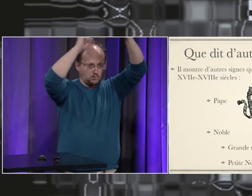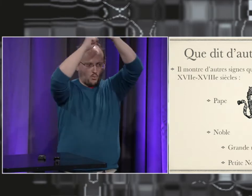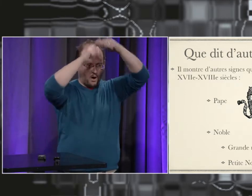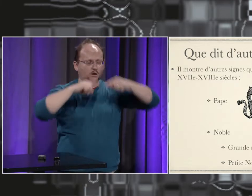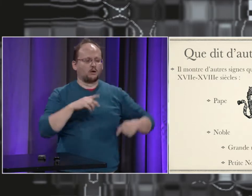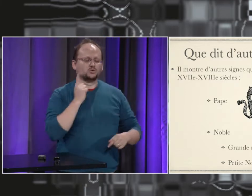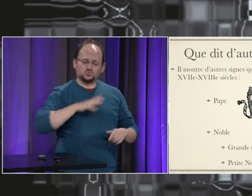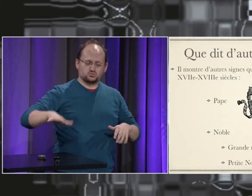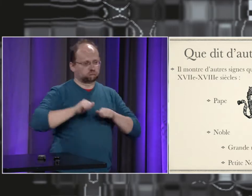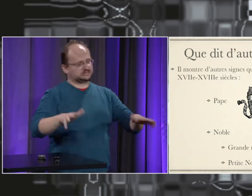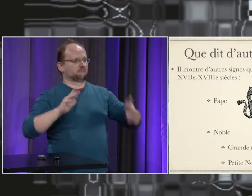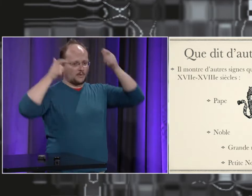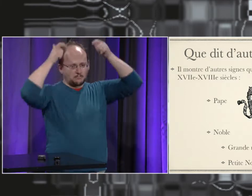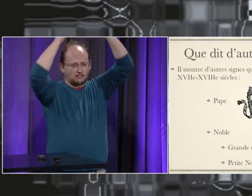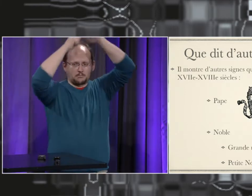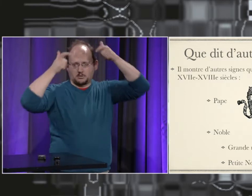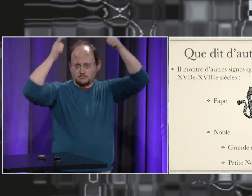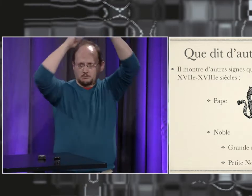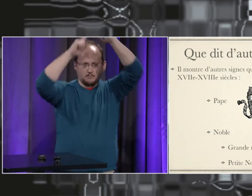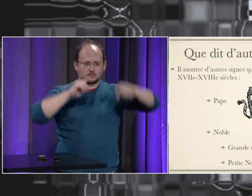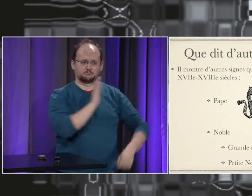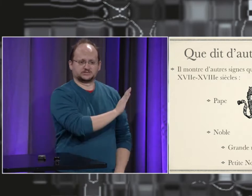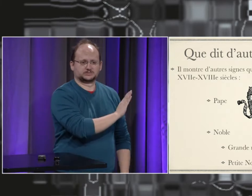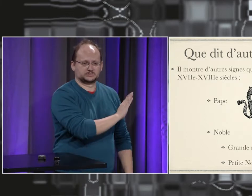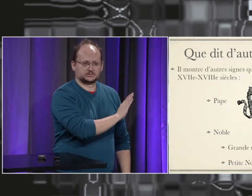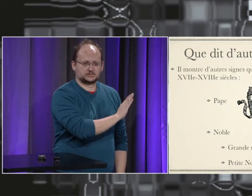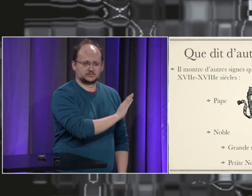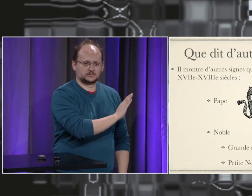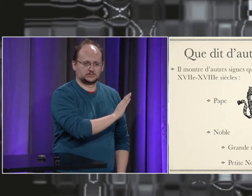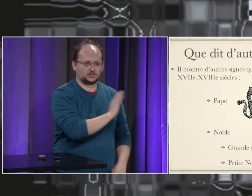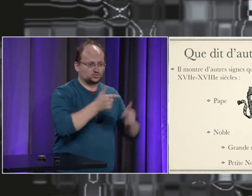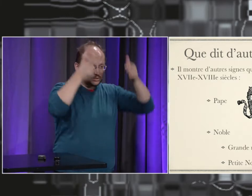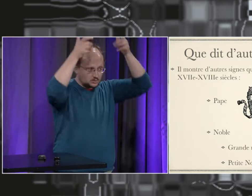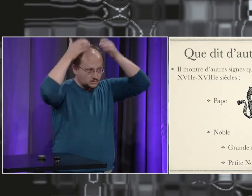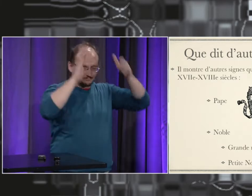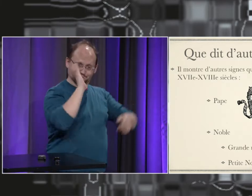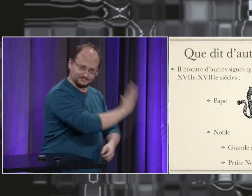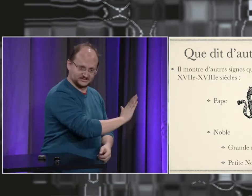parce qu'il y a trois couronnes et une croix. Et c'est le signe qui s'était développé à l'époque, qui était répandu à l'époque.